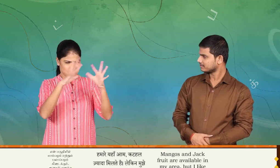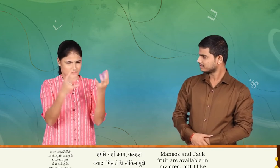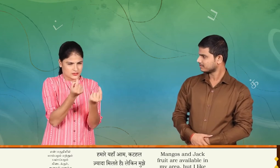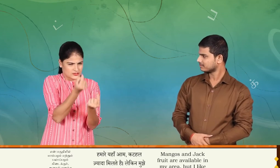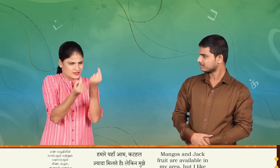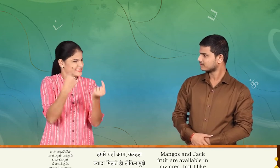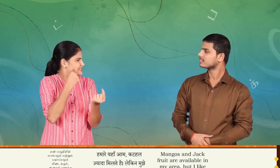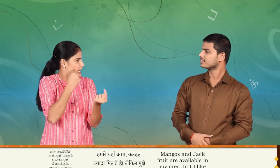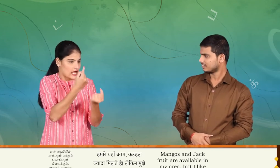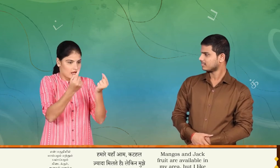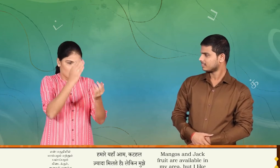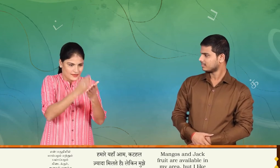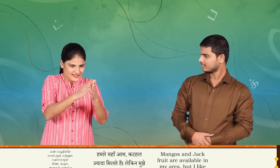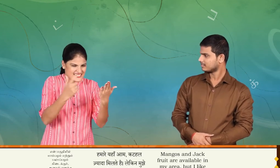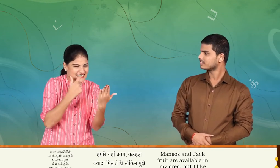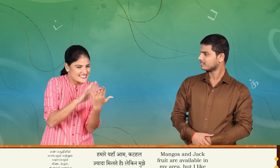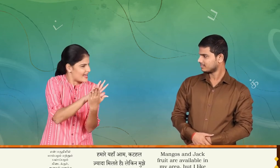பழம் கிடைக்கும்